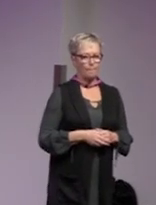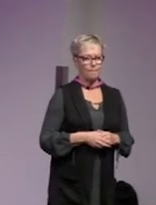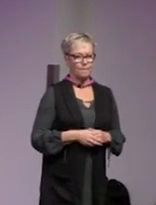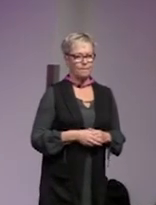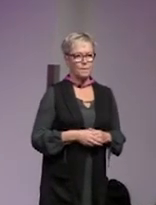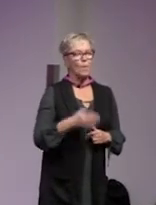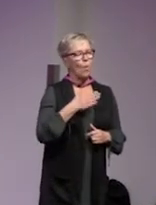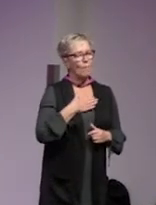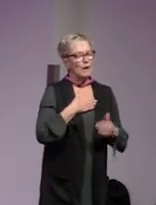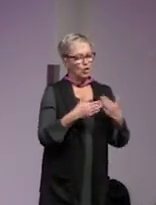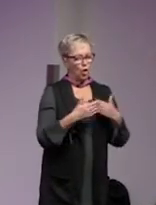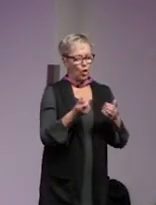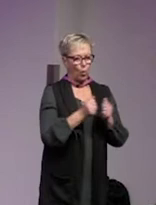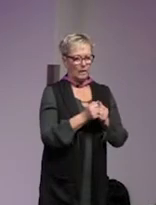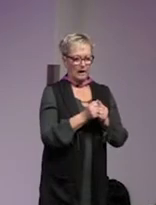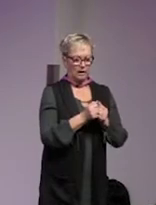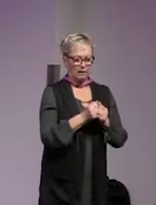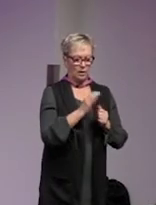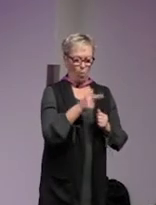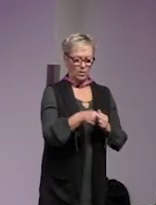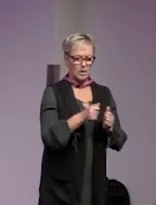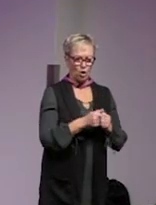och vill göra någonting åt saken